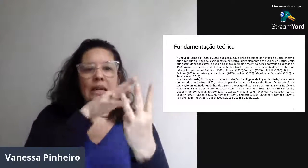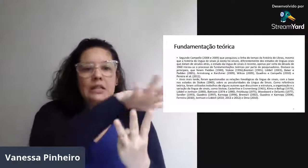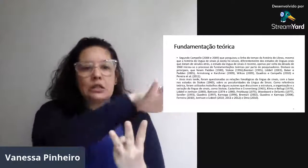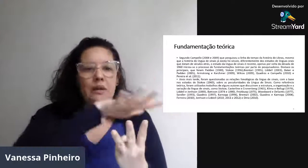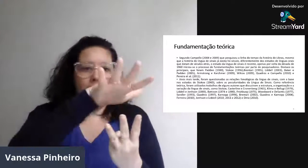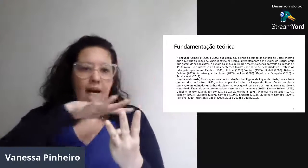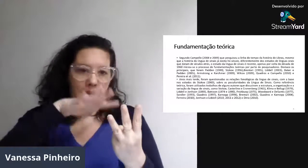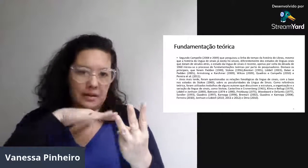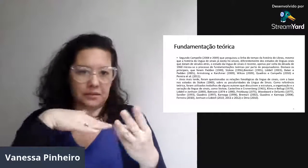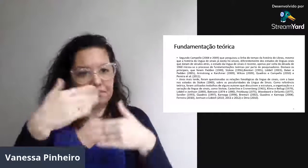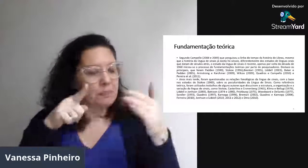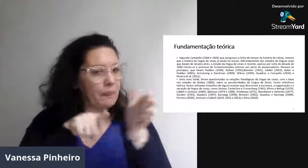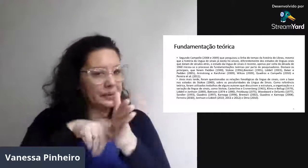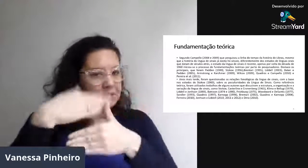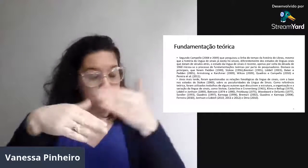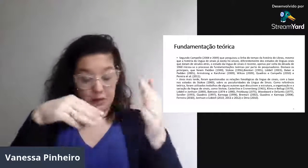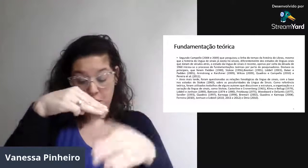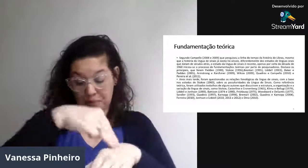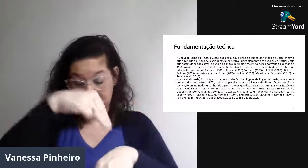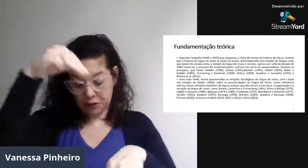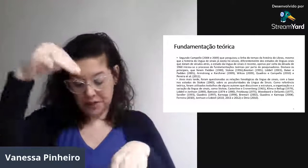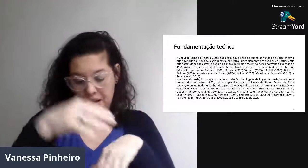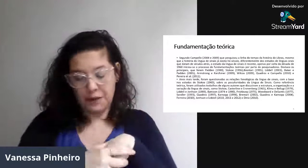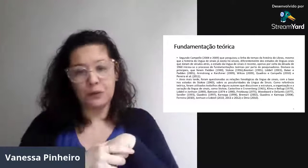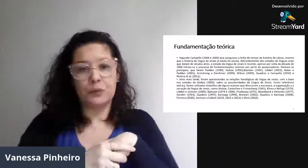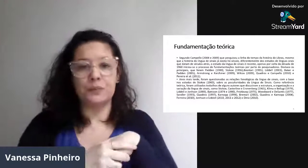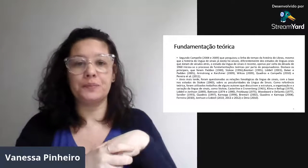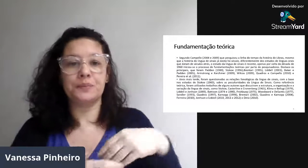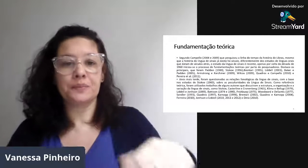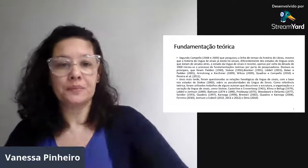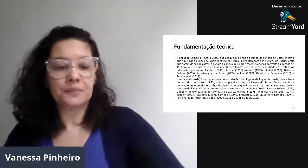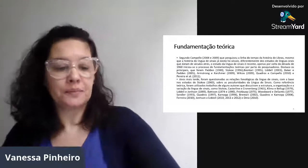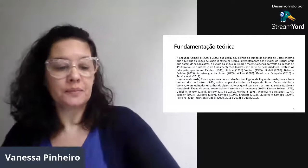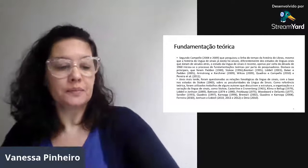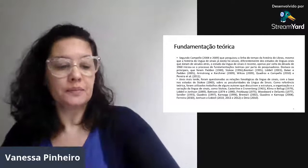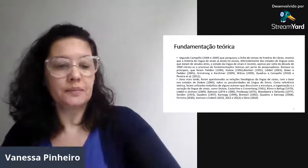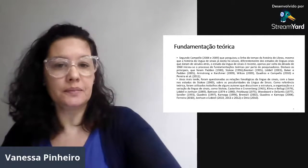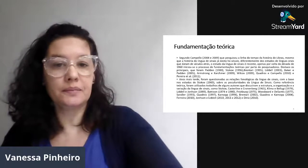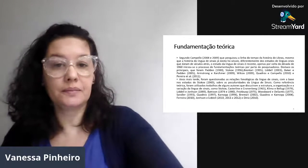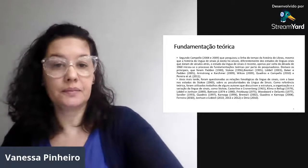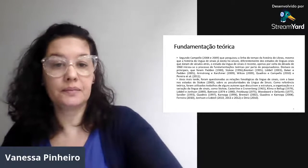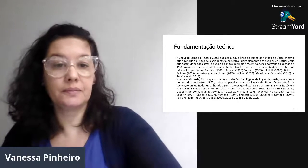ver com essas três áreas aí, de forma básica. E eu quero ver no mestrado.